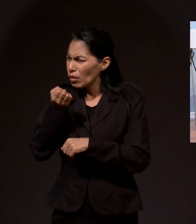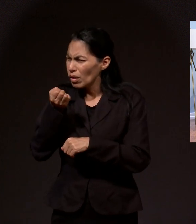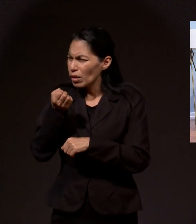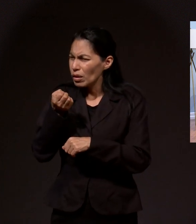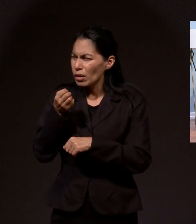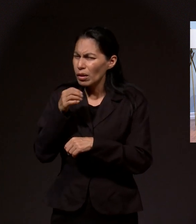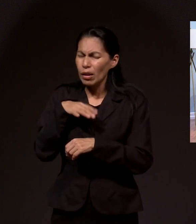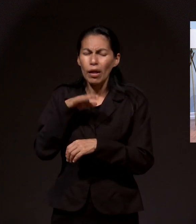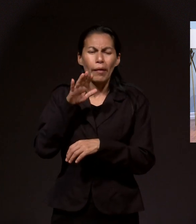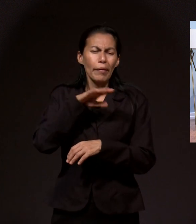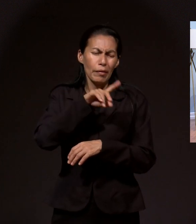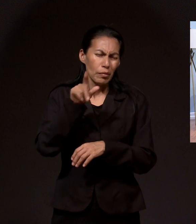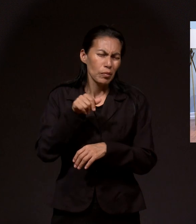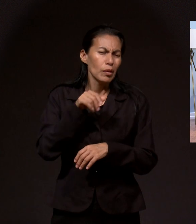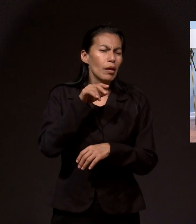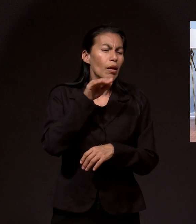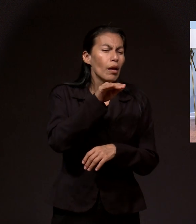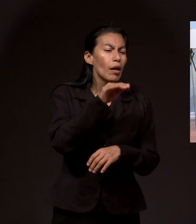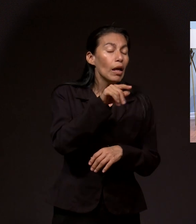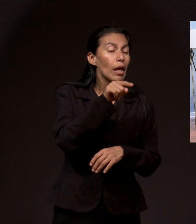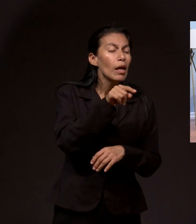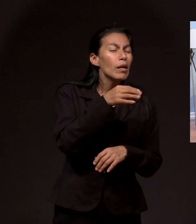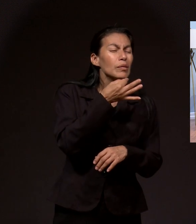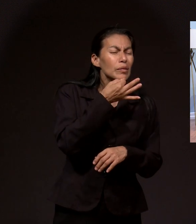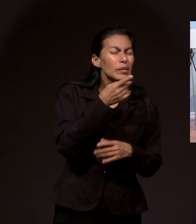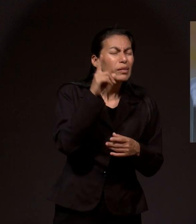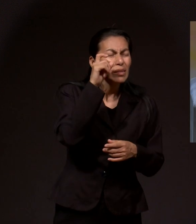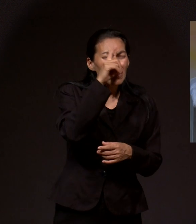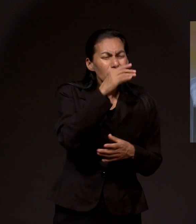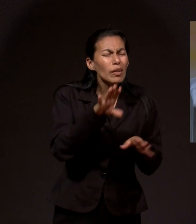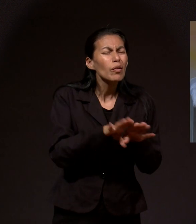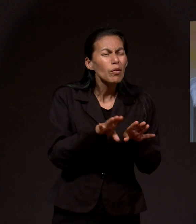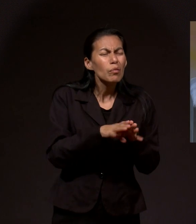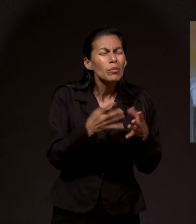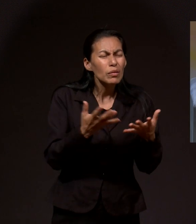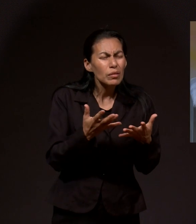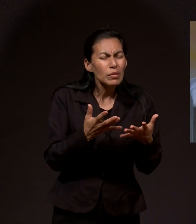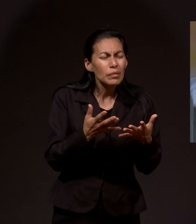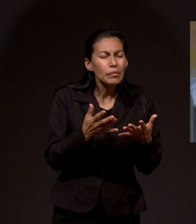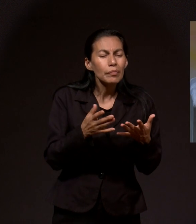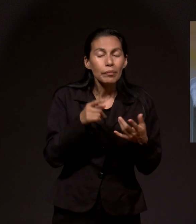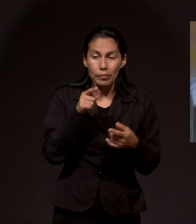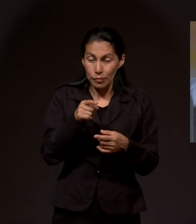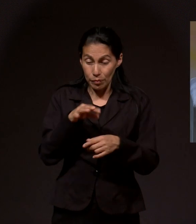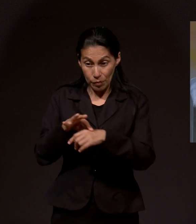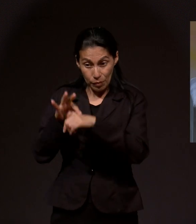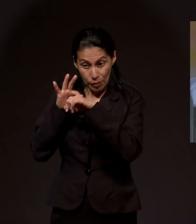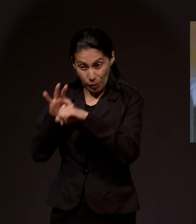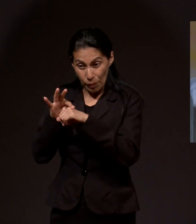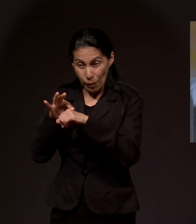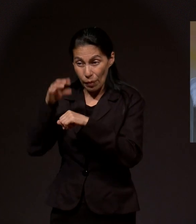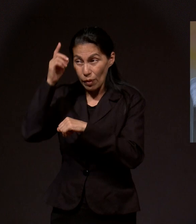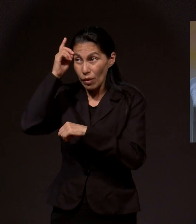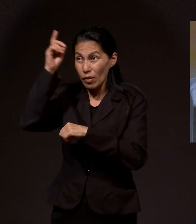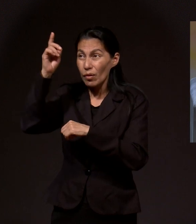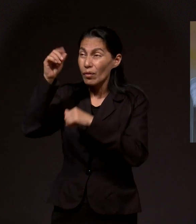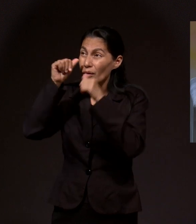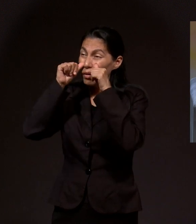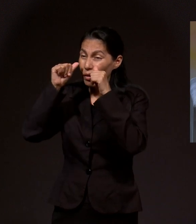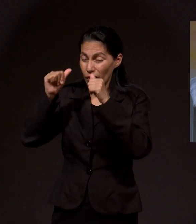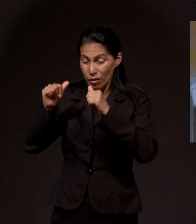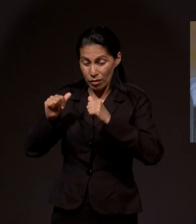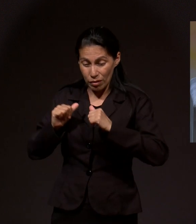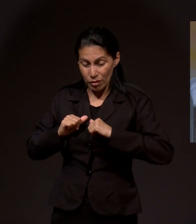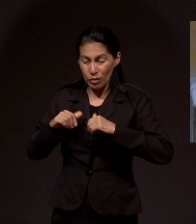y puedes preguntarle cómo pasó ese momento difícil. Y vas a ver que Dios la escuchó. Amén.